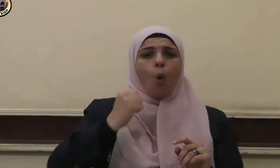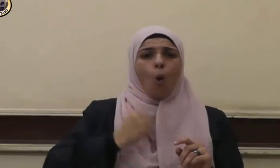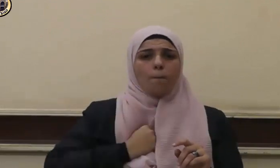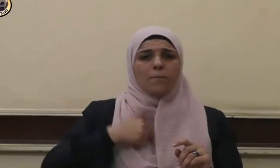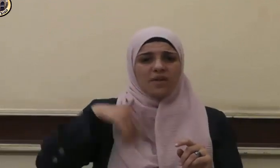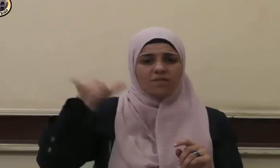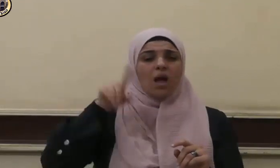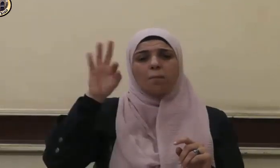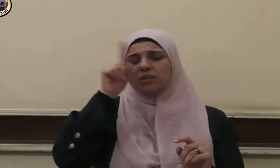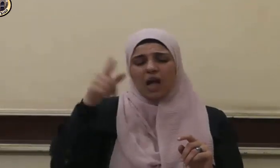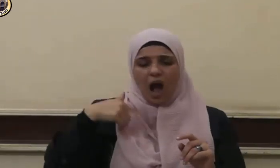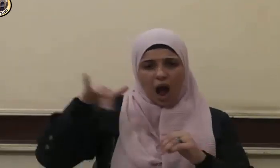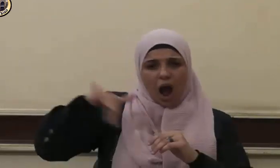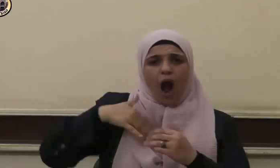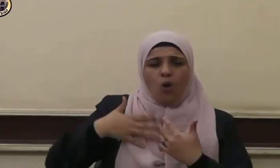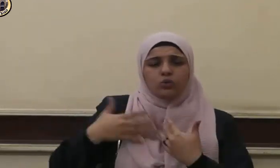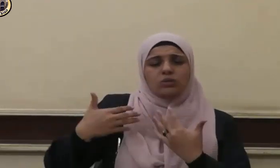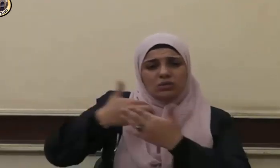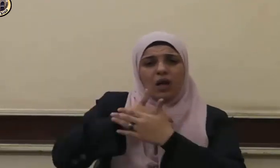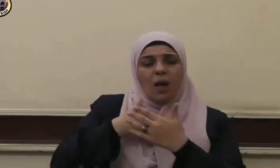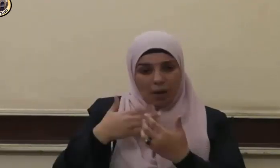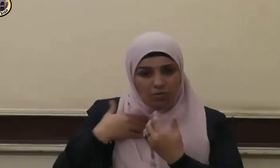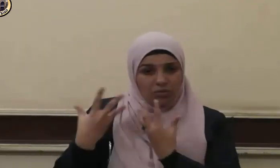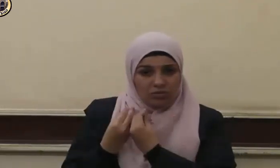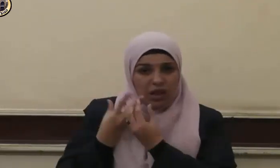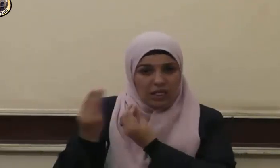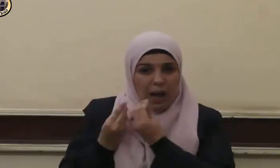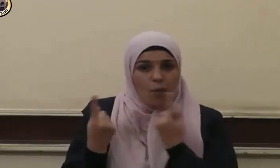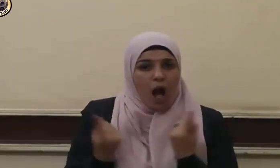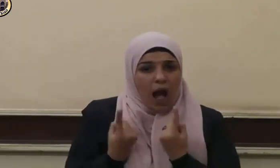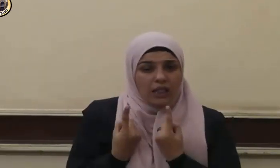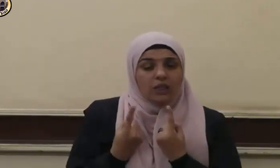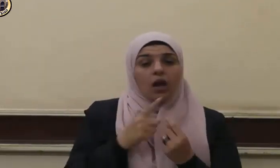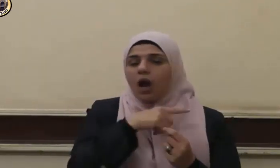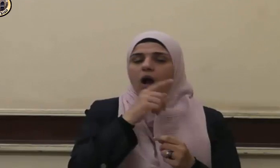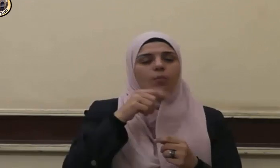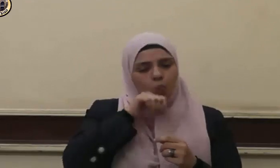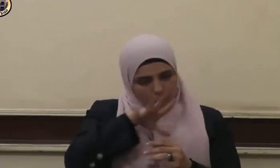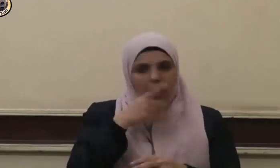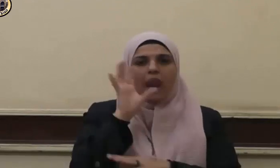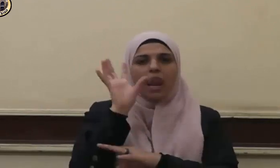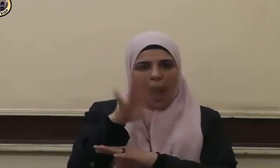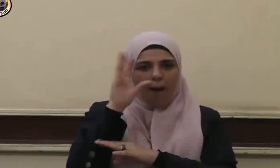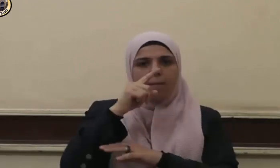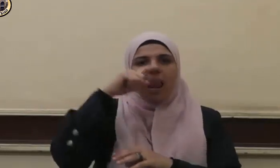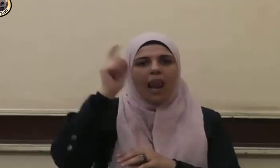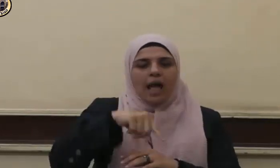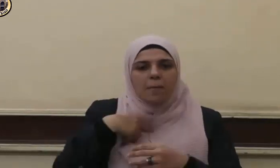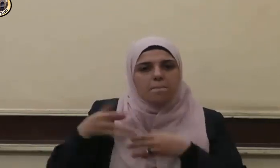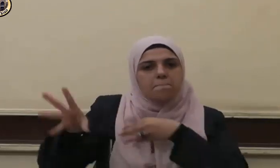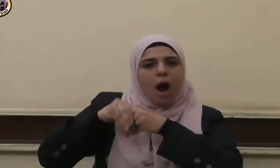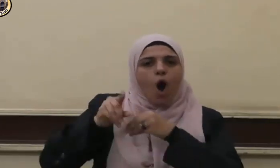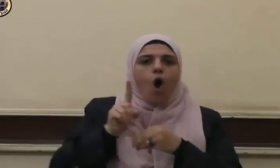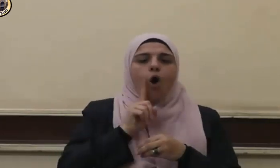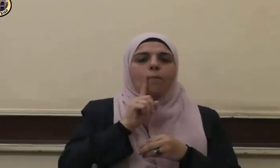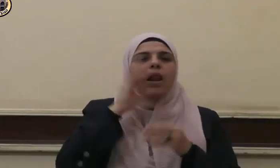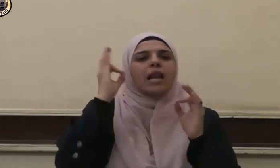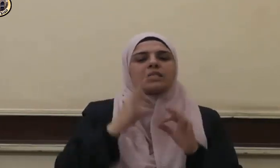أمي وهي راغبة أفأصل أمي قال نعم صلي أمك إن